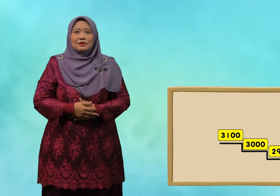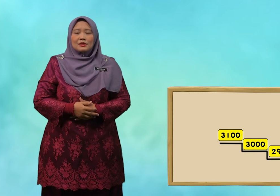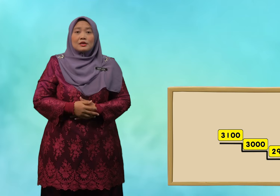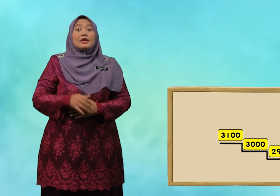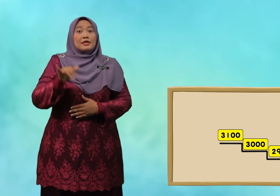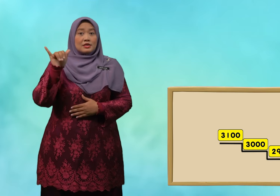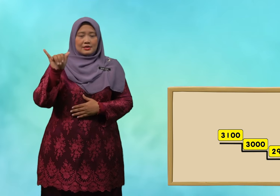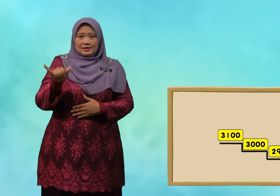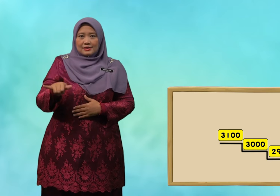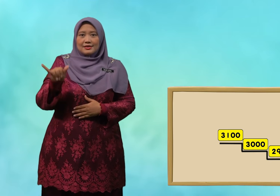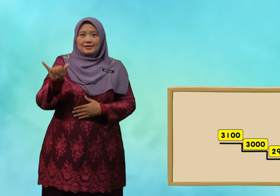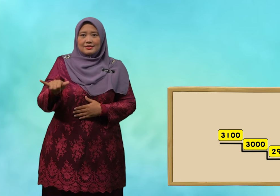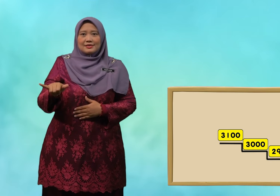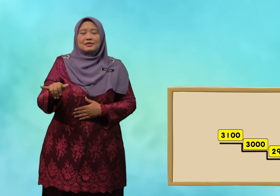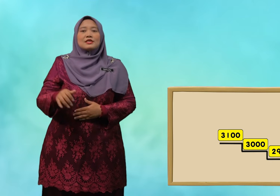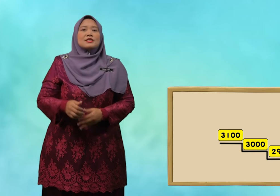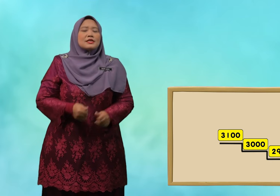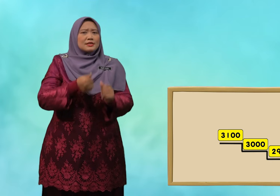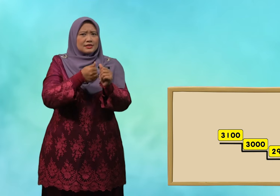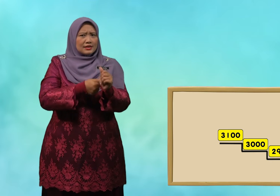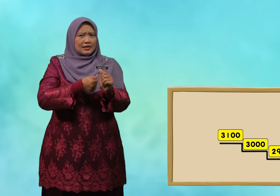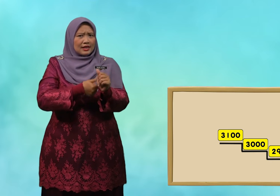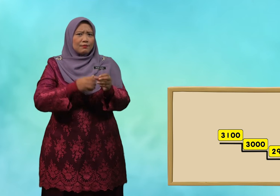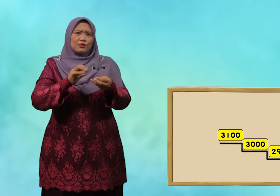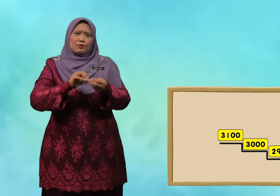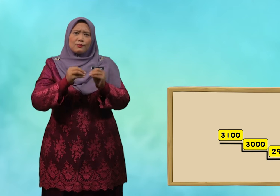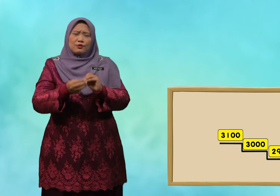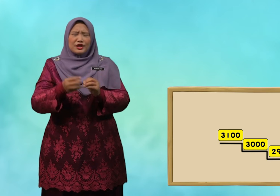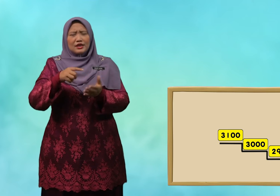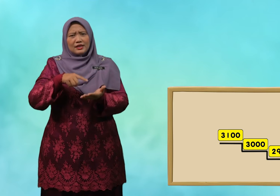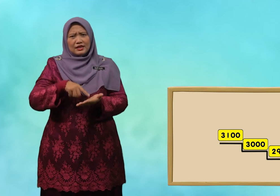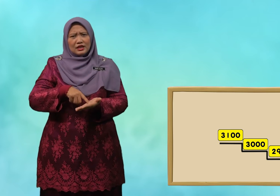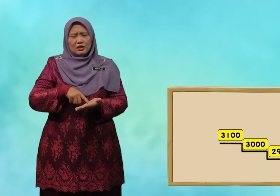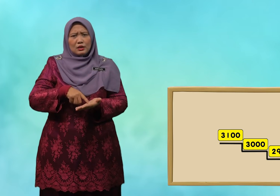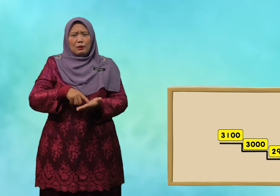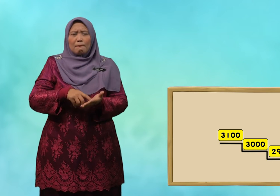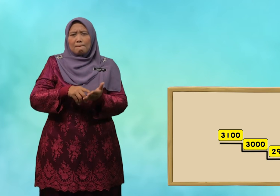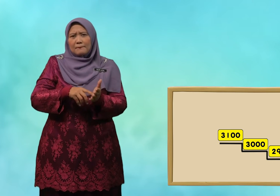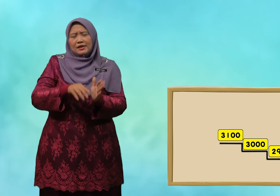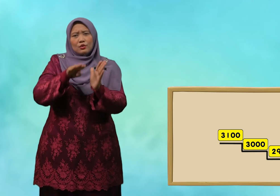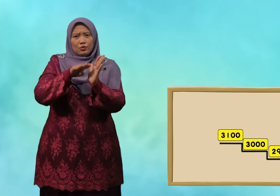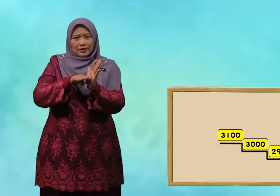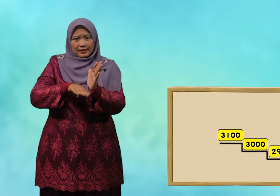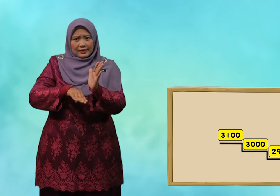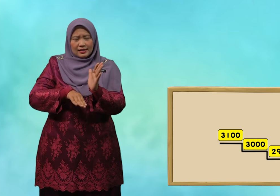ya setiap nombor ini berkurang